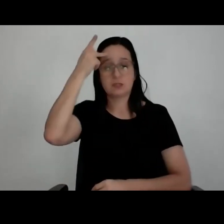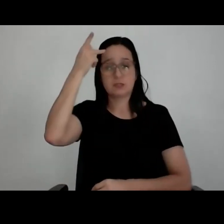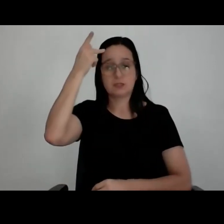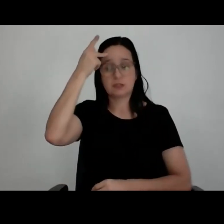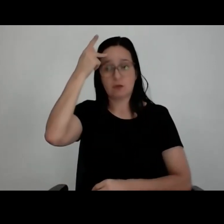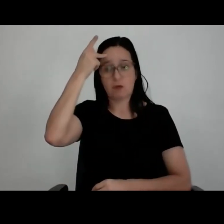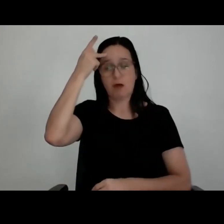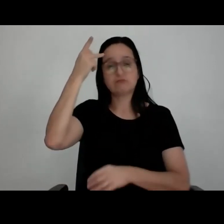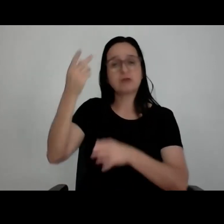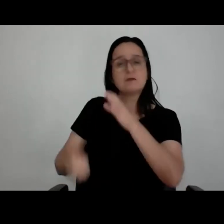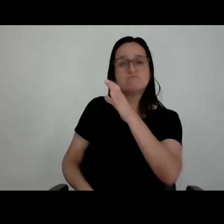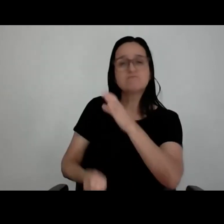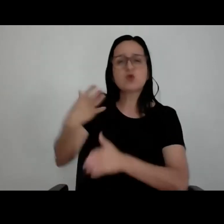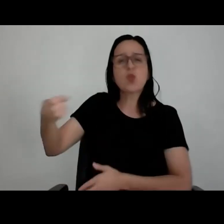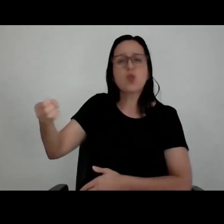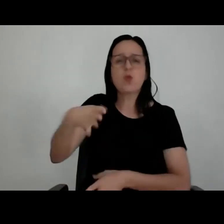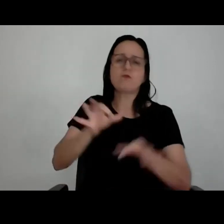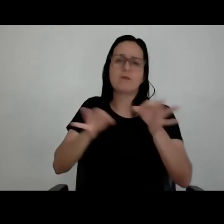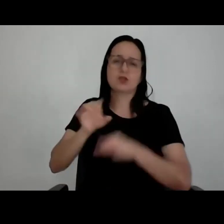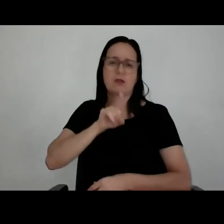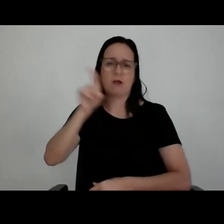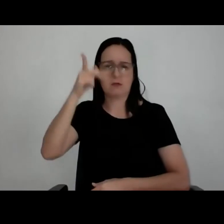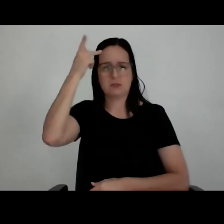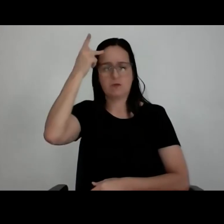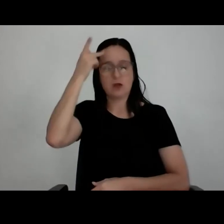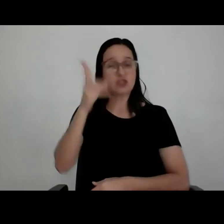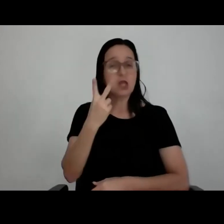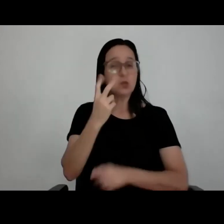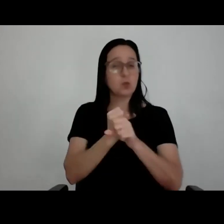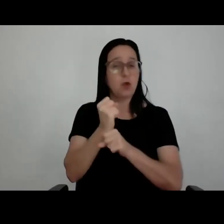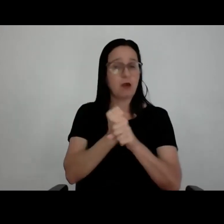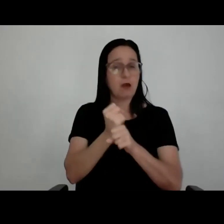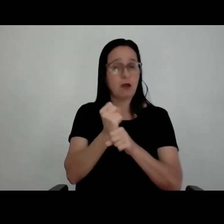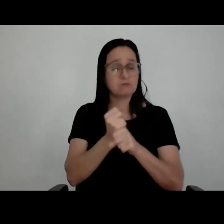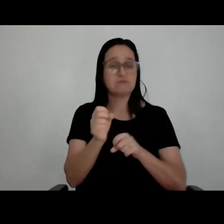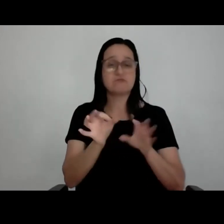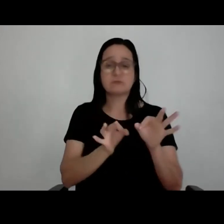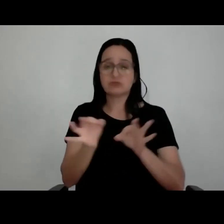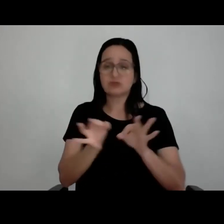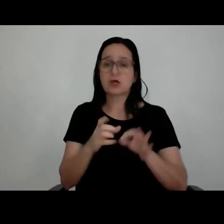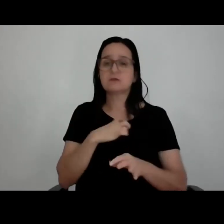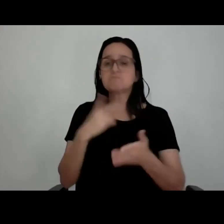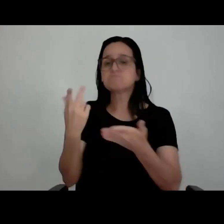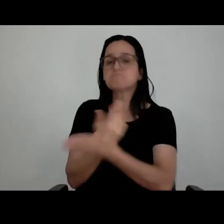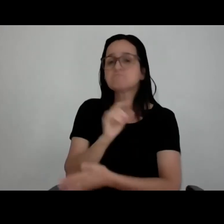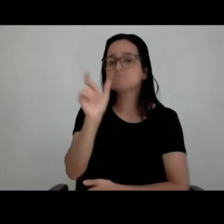criou um novo projeto lá. A gente vem desenvolvendo esse projeto há dois anos, sem saber se ele iria acontecer ou não.